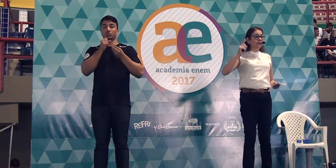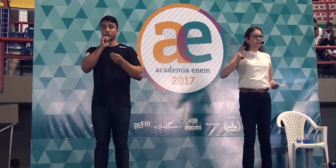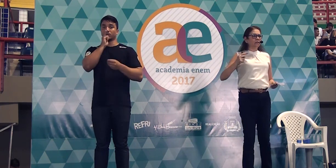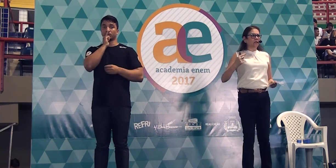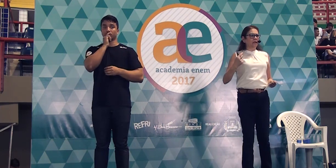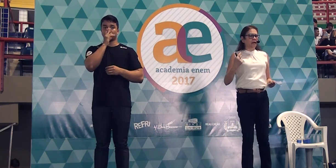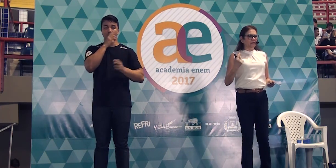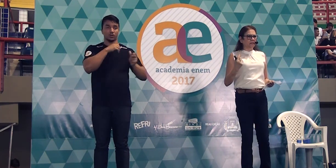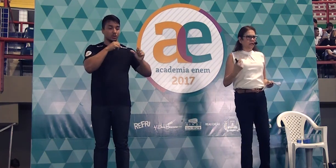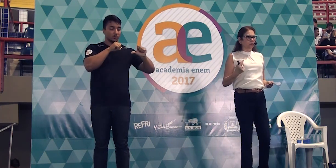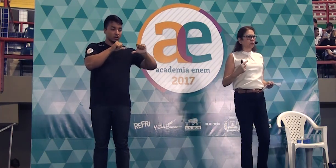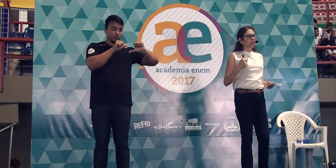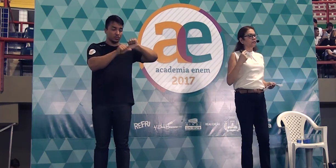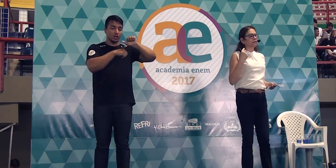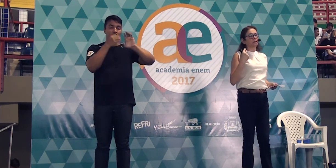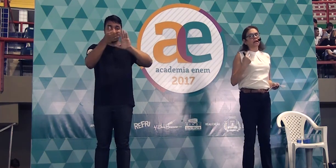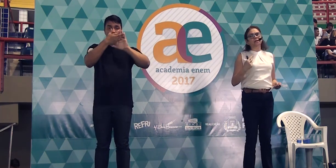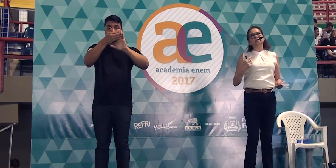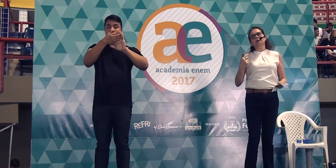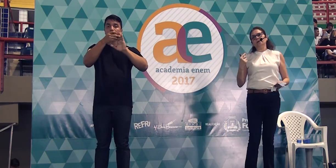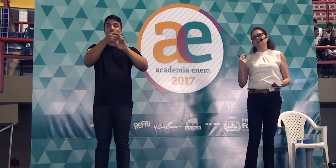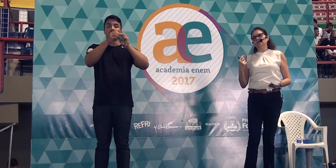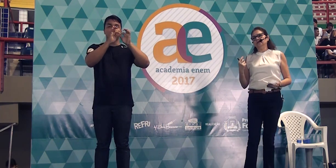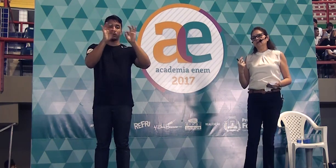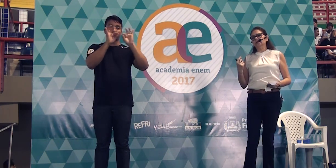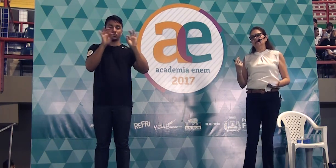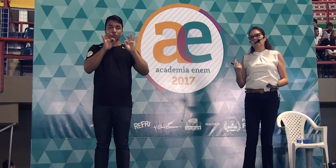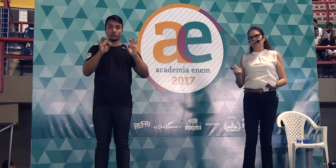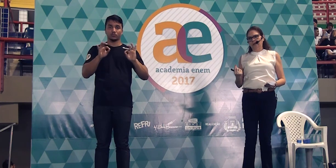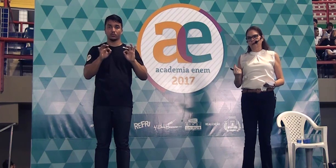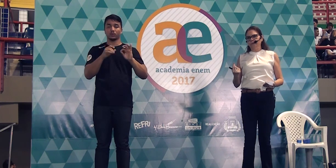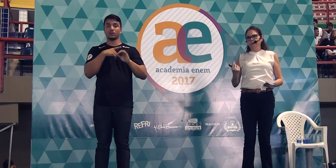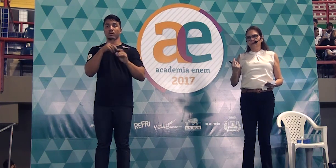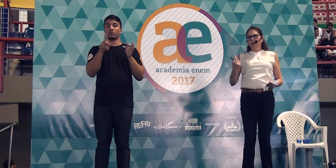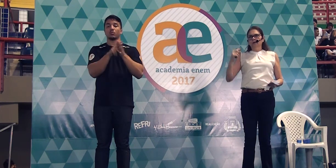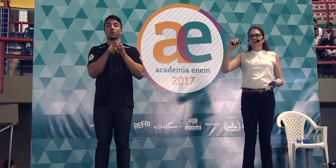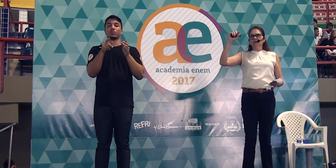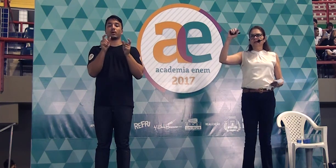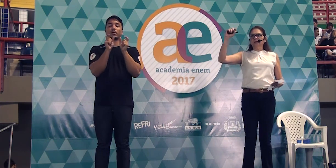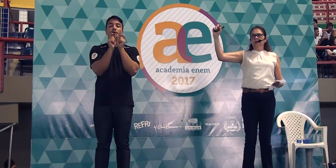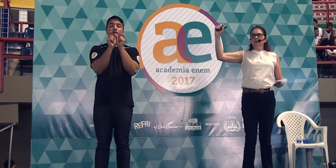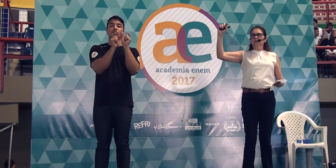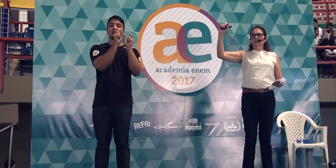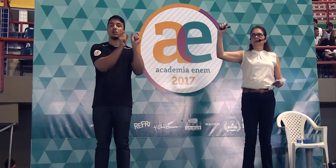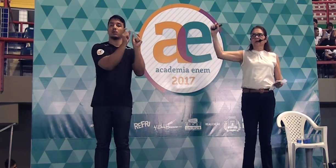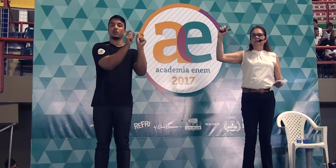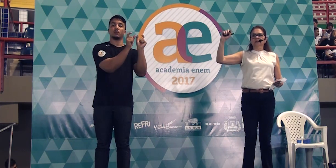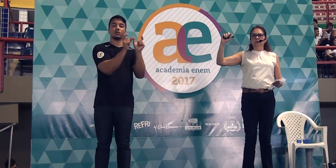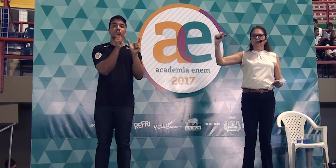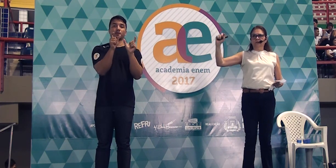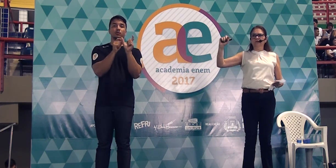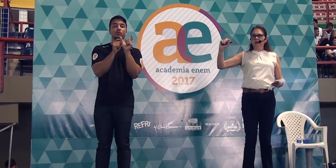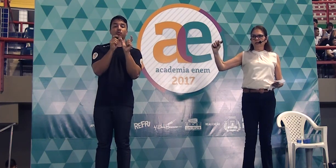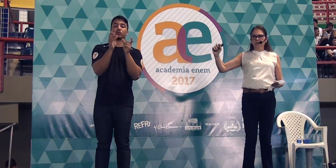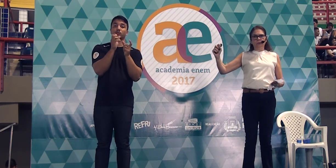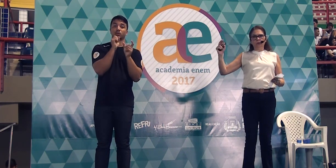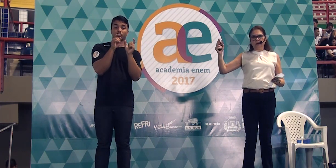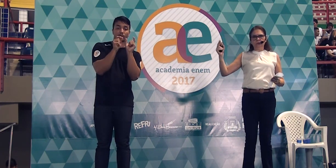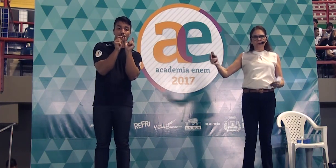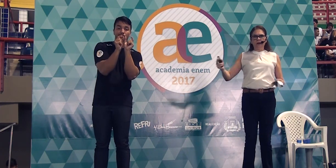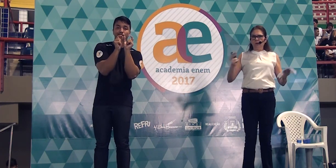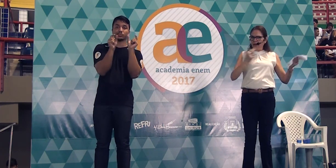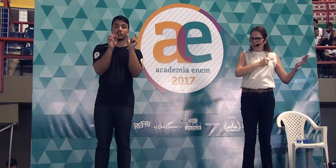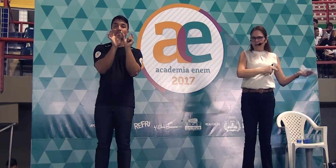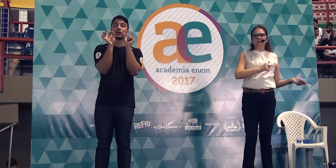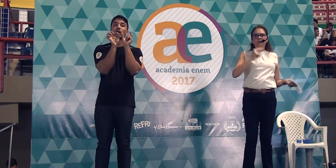na translineação, translineação é divisão silábica, você está usando o tracinho na frente, é